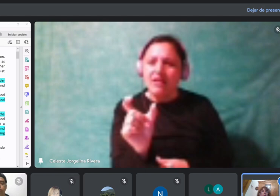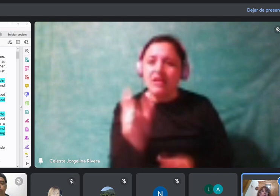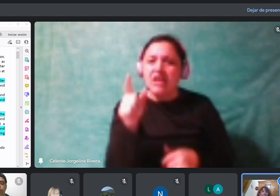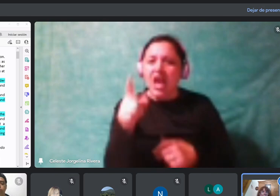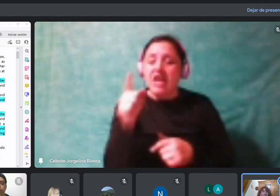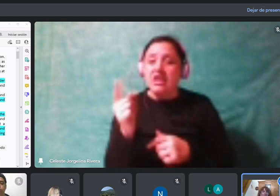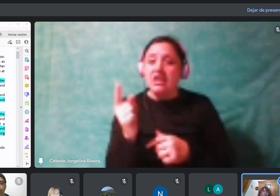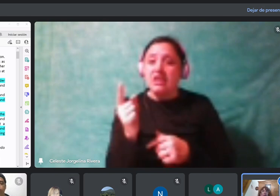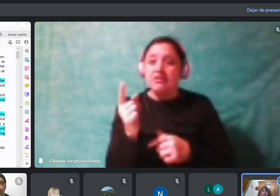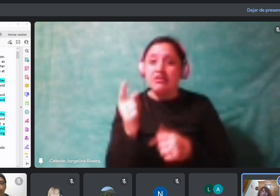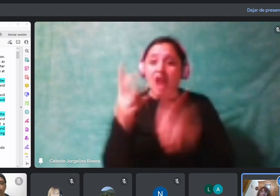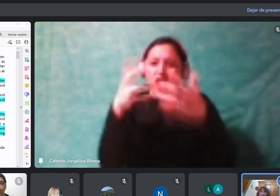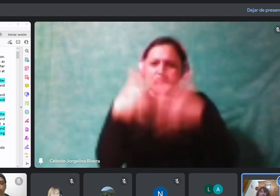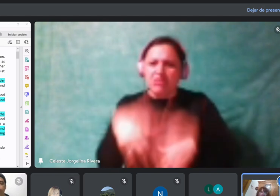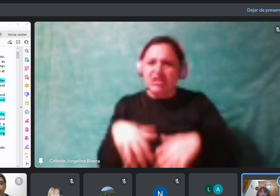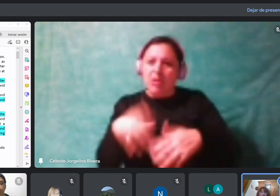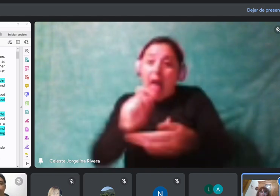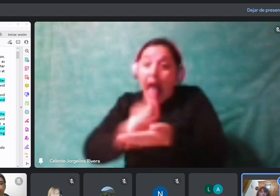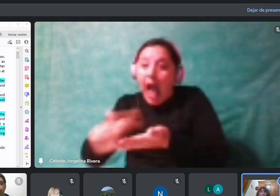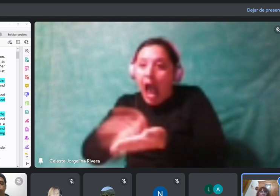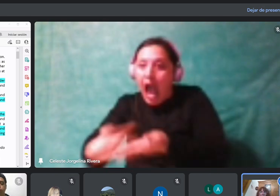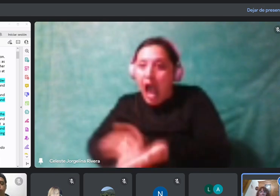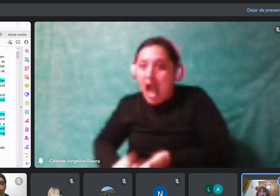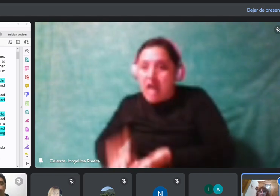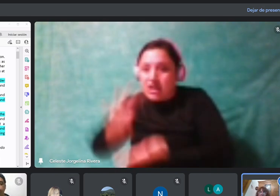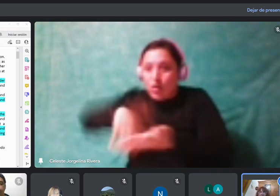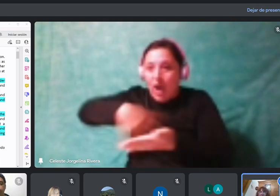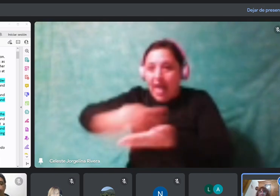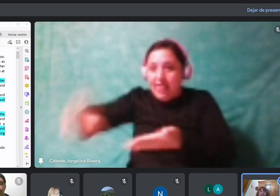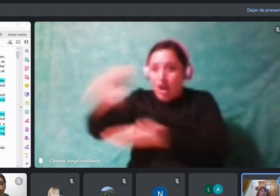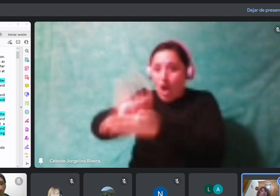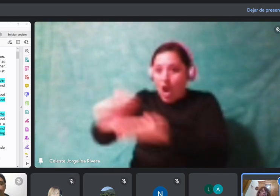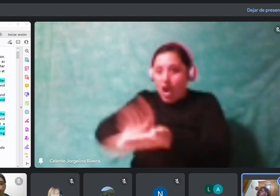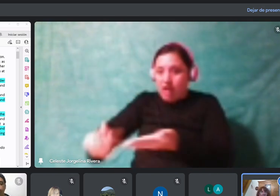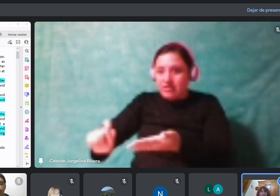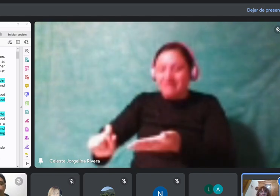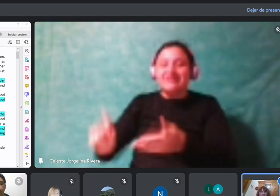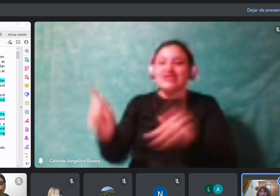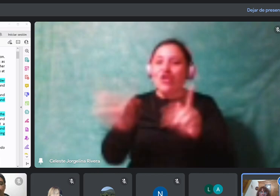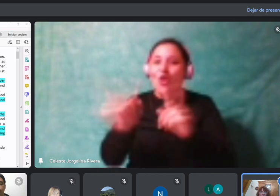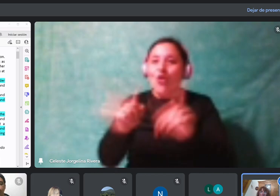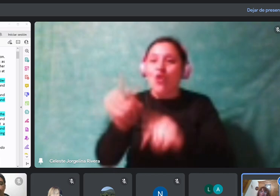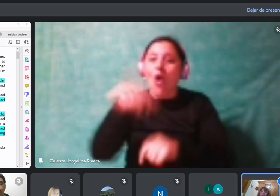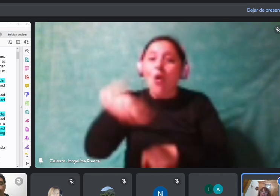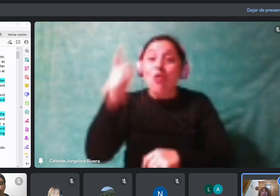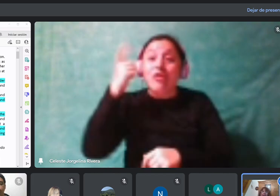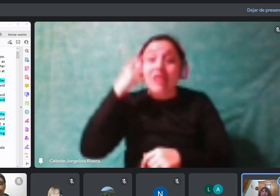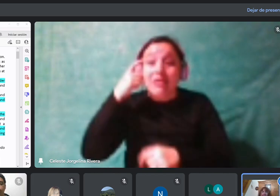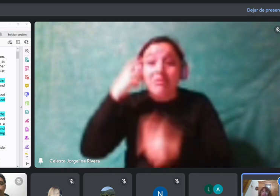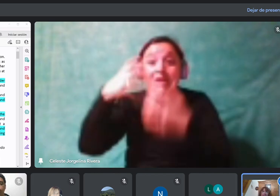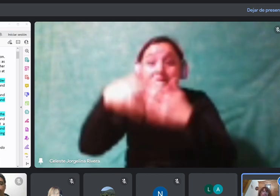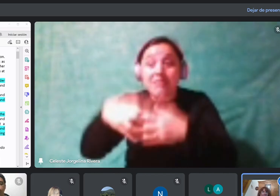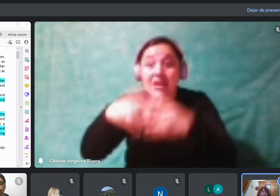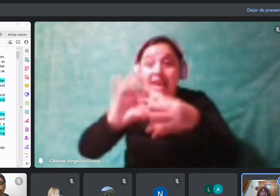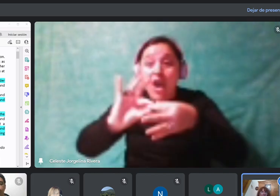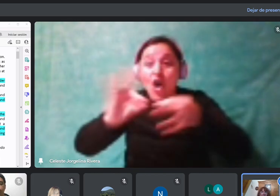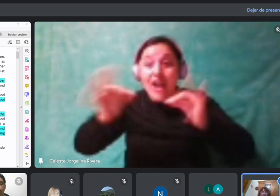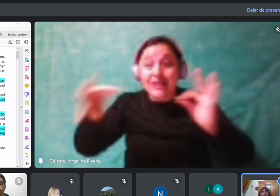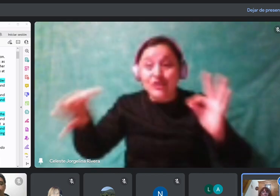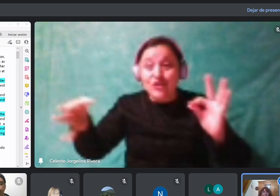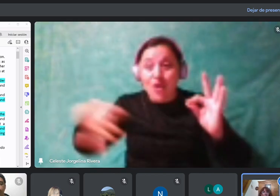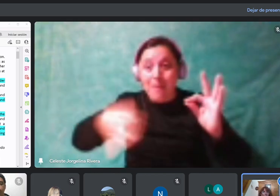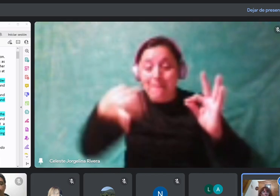automáticamente anotarlas, la que les parece que es. Tienen que fijarse en el texto. Y ahí, set,